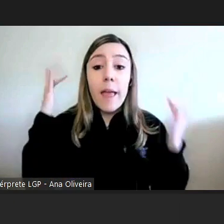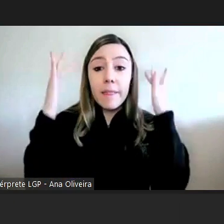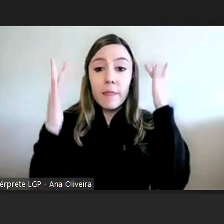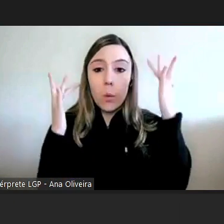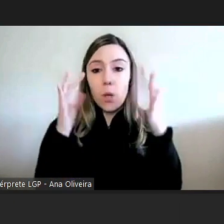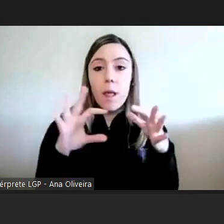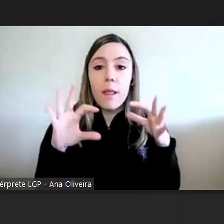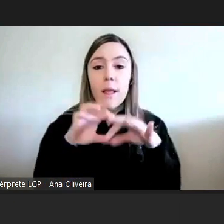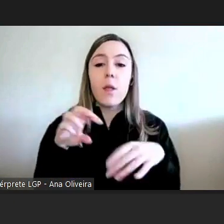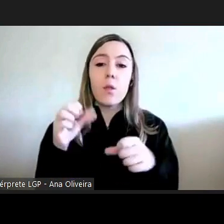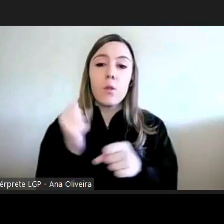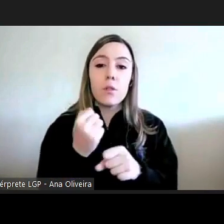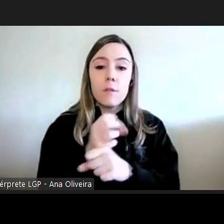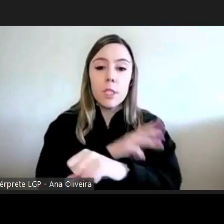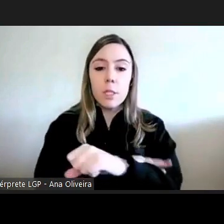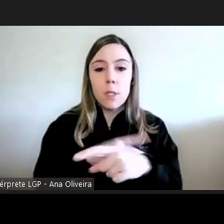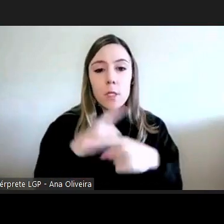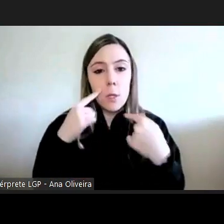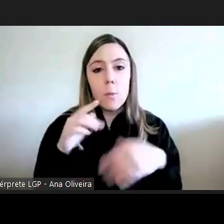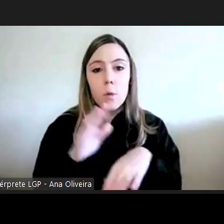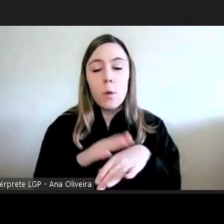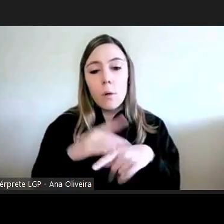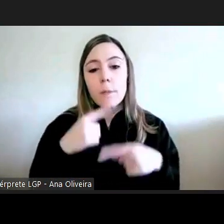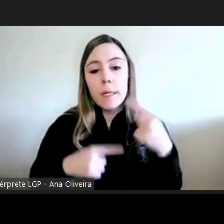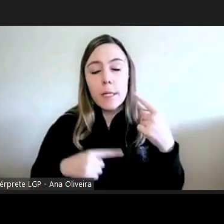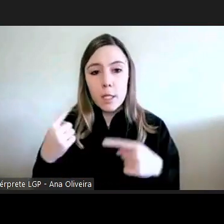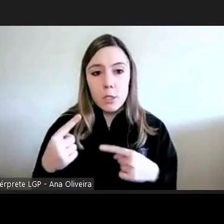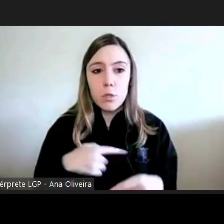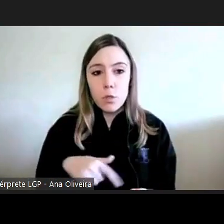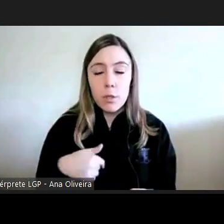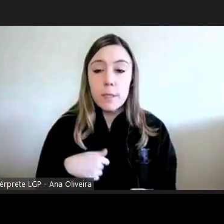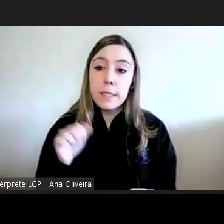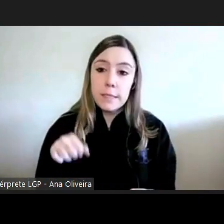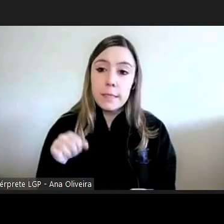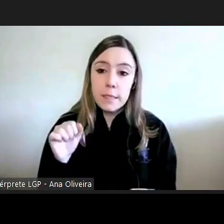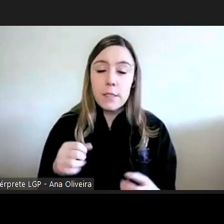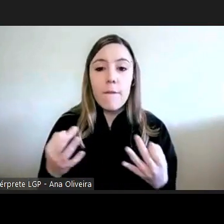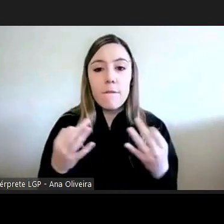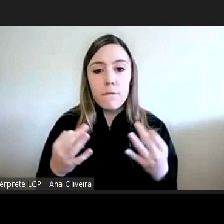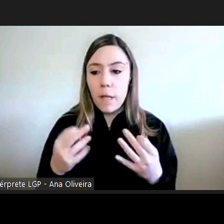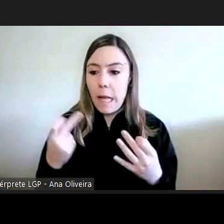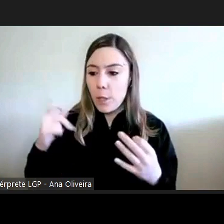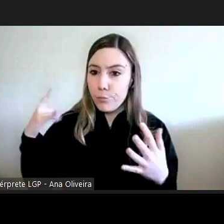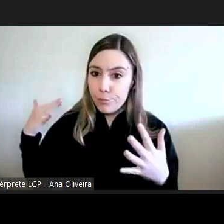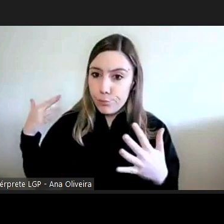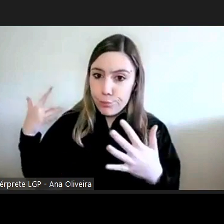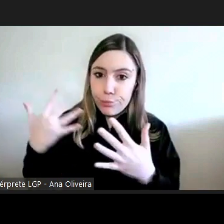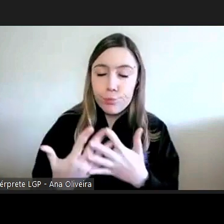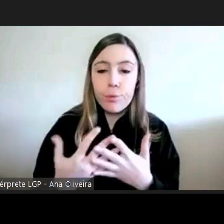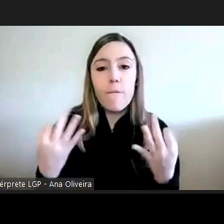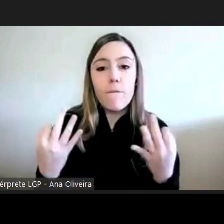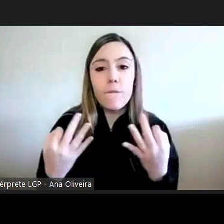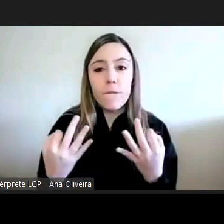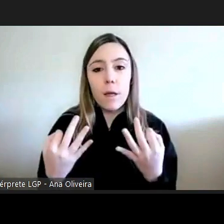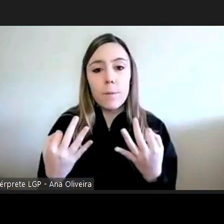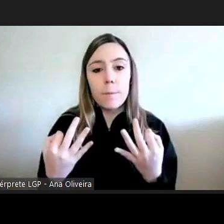faça o volume das queixas apresentadas das nossas queixas pois tem havido nos últimos anos tem havido de facto um